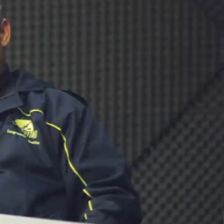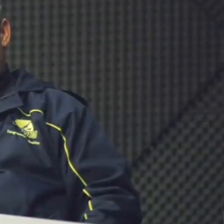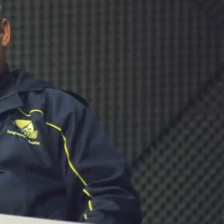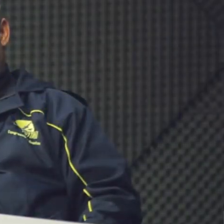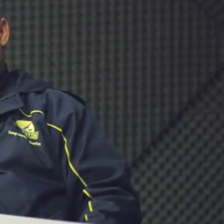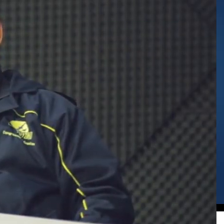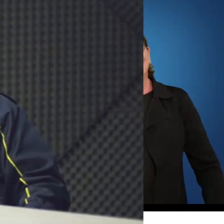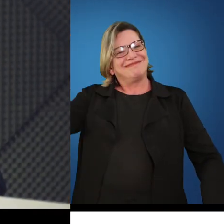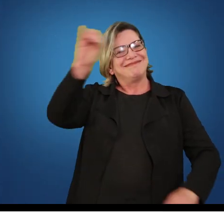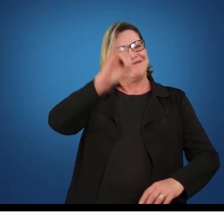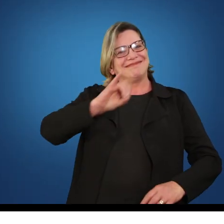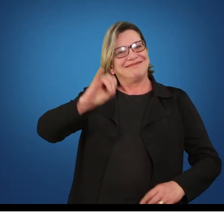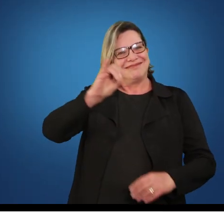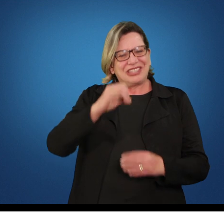Olá, como vão vocês?